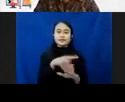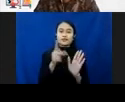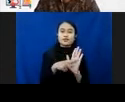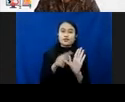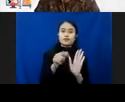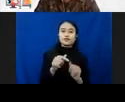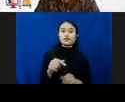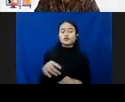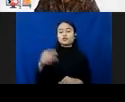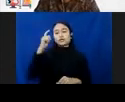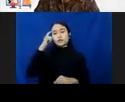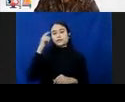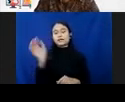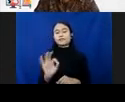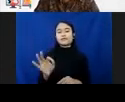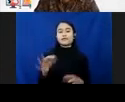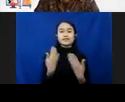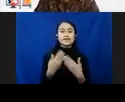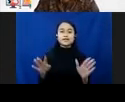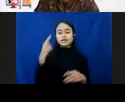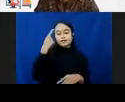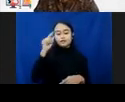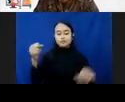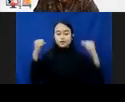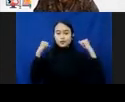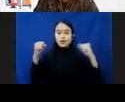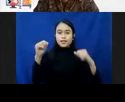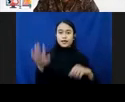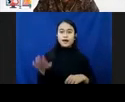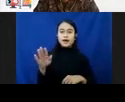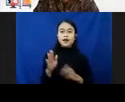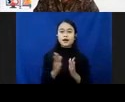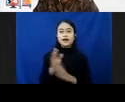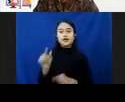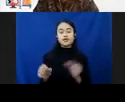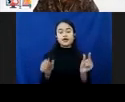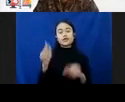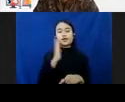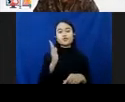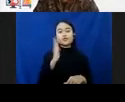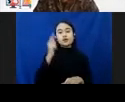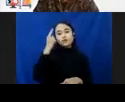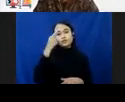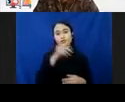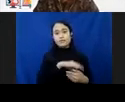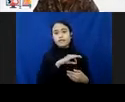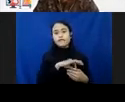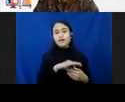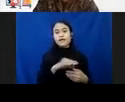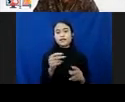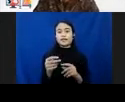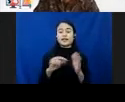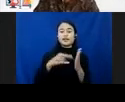selesai. Kami diperpanjang lagi untuk penguatan anak dan orang muda dalam pemanfaatan teknologi agar tidak masuk dalam situasi